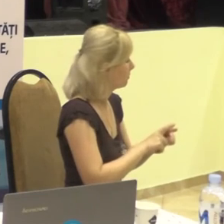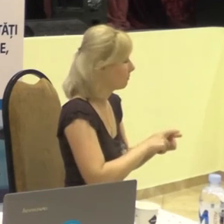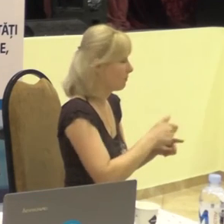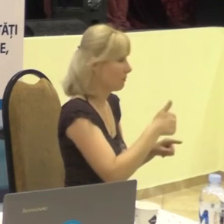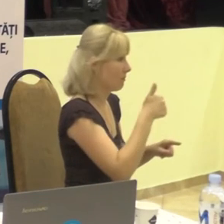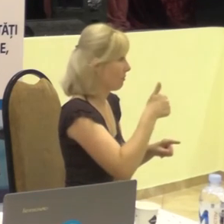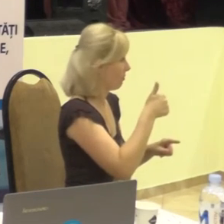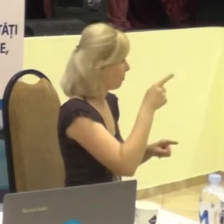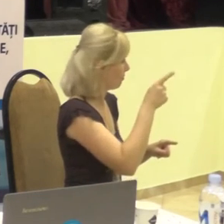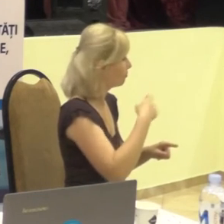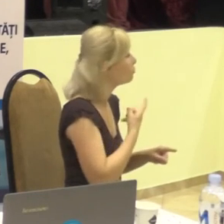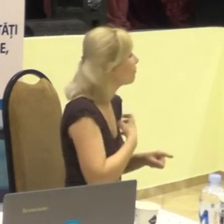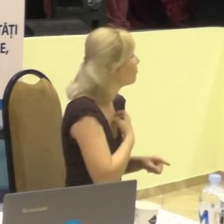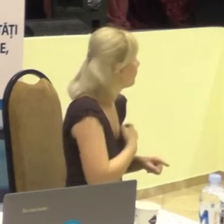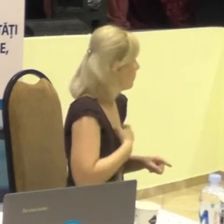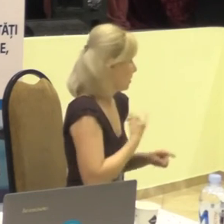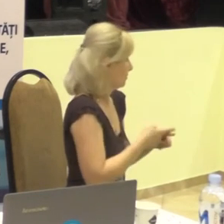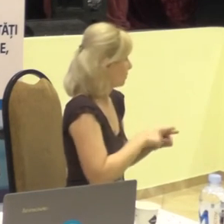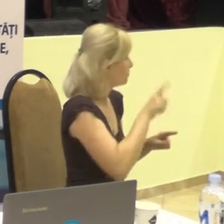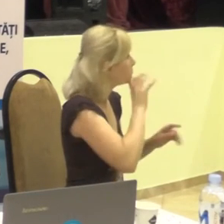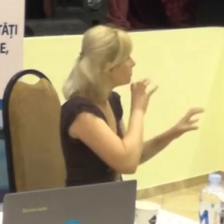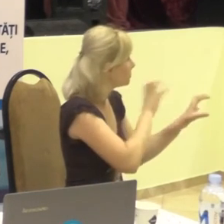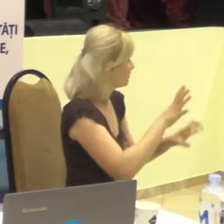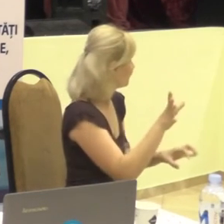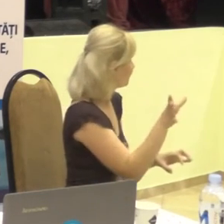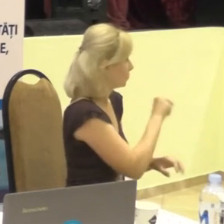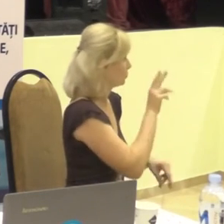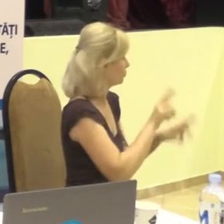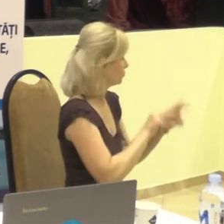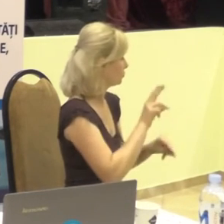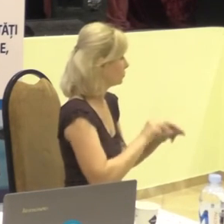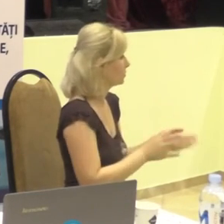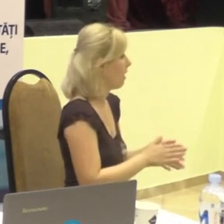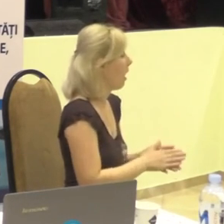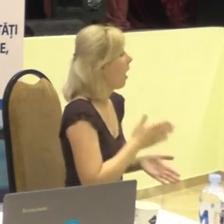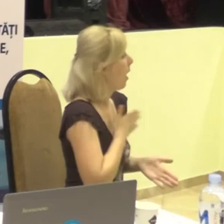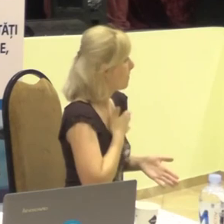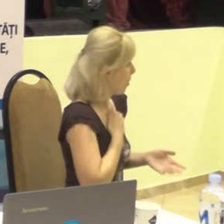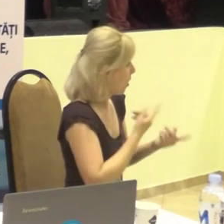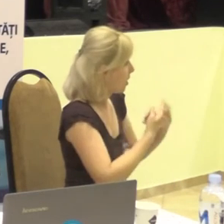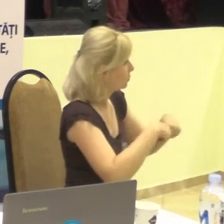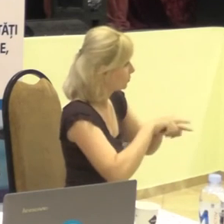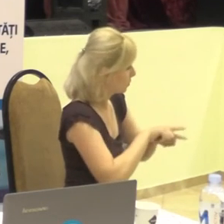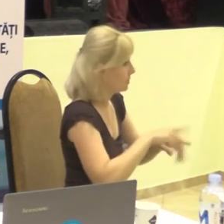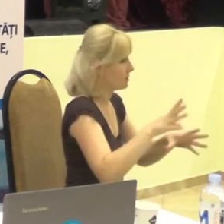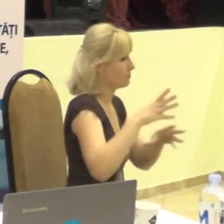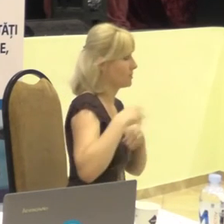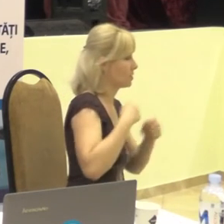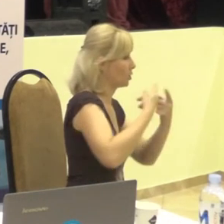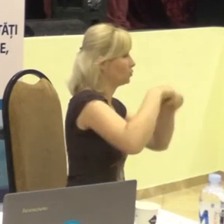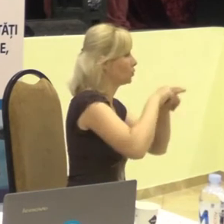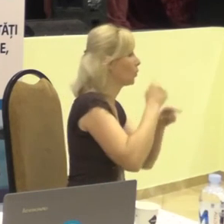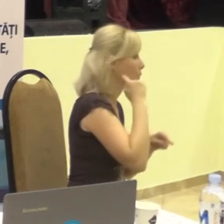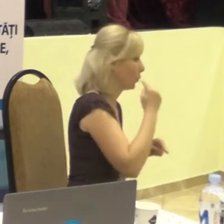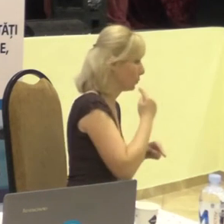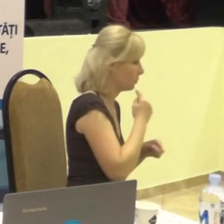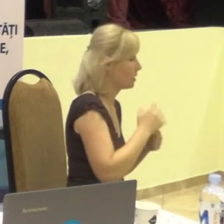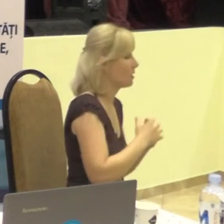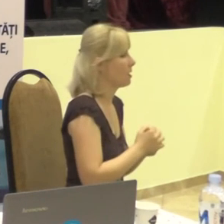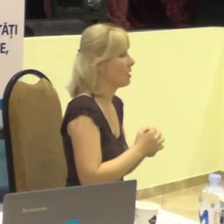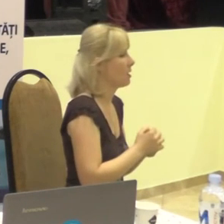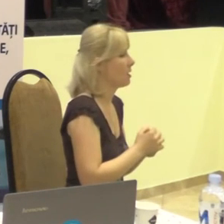foarte important. Asociația noastră, împreună cu Asociația Sursilor, plebează